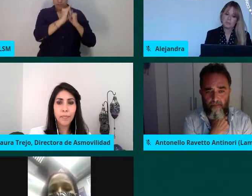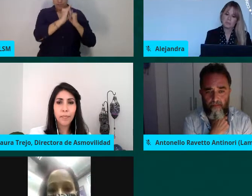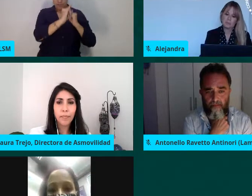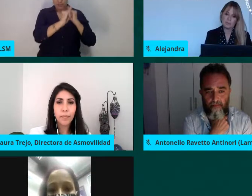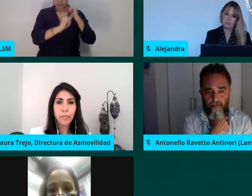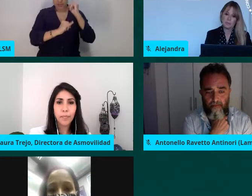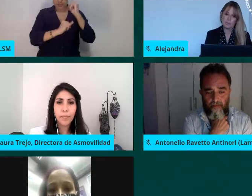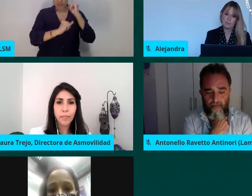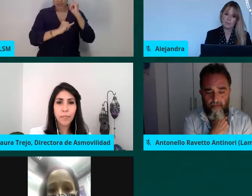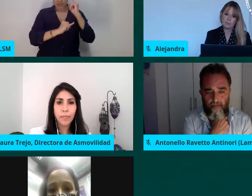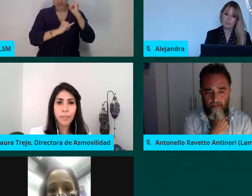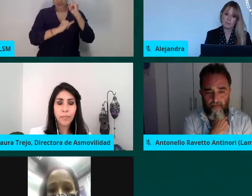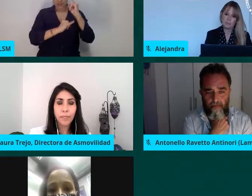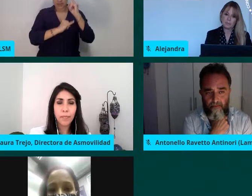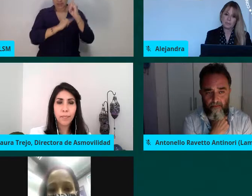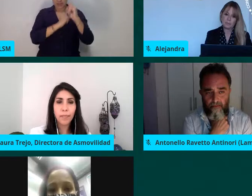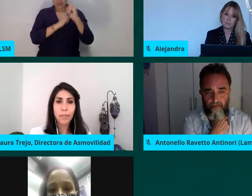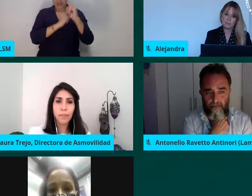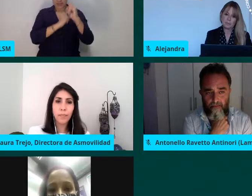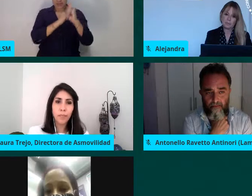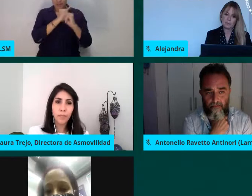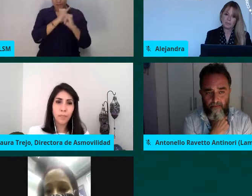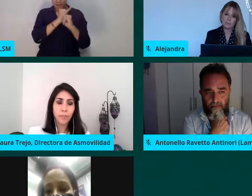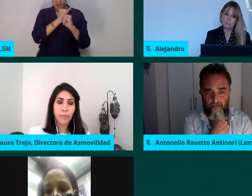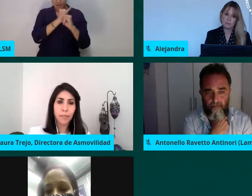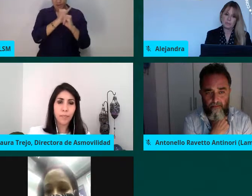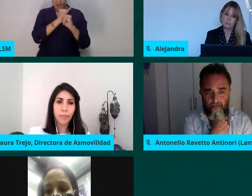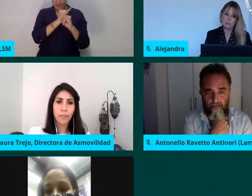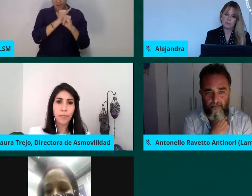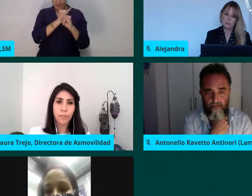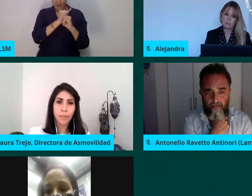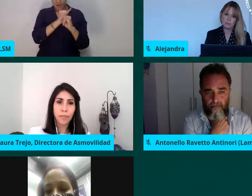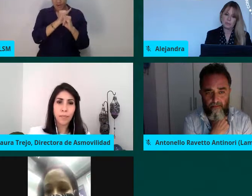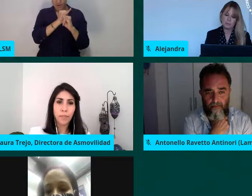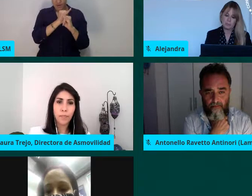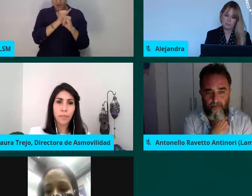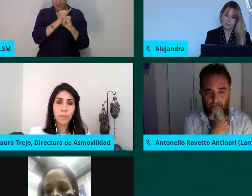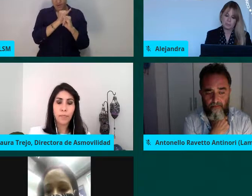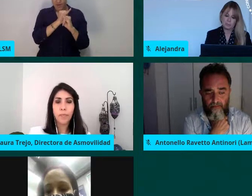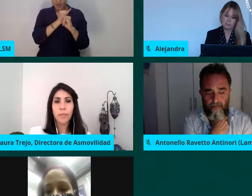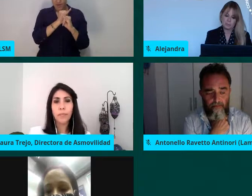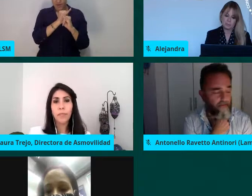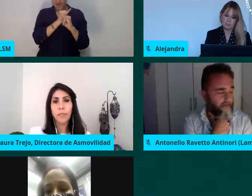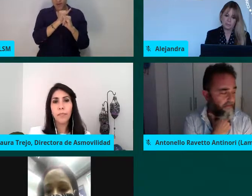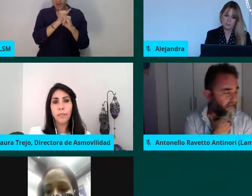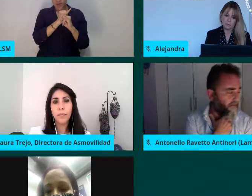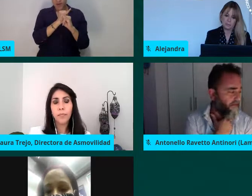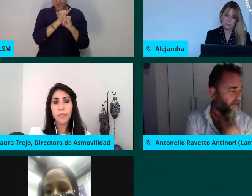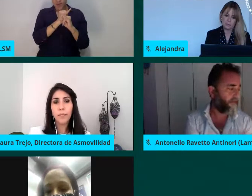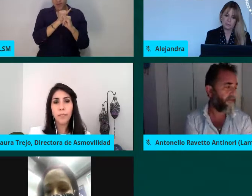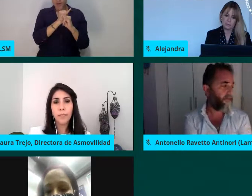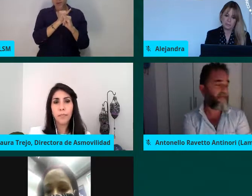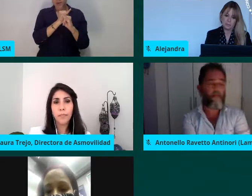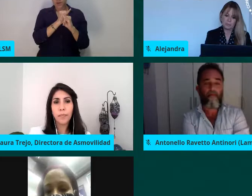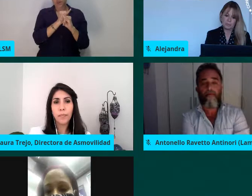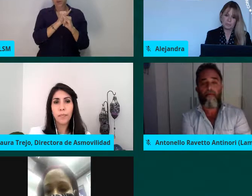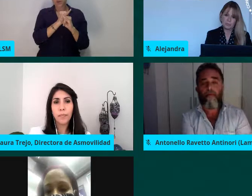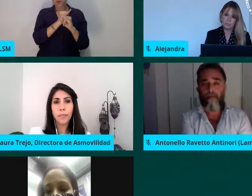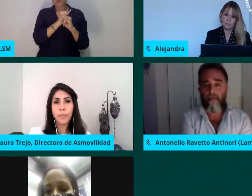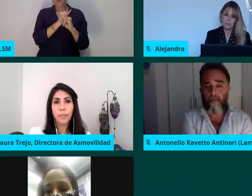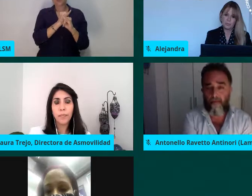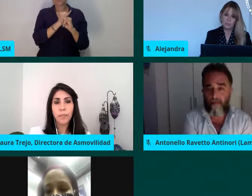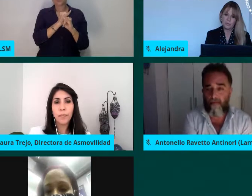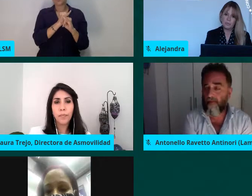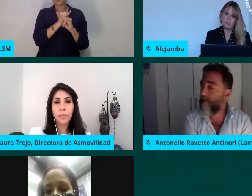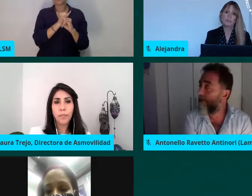de la Alcaldía de Bogotá, es abogada y maestra en Derecho Público de la Universidad Externado de